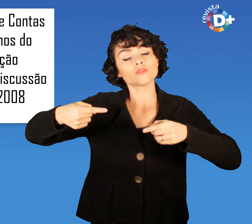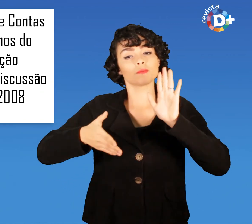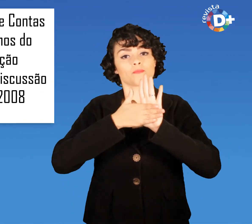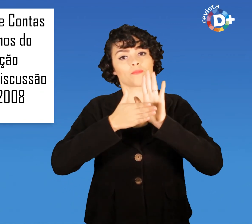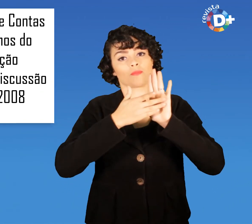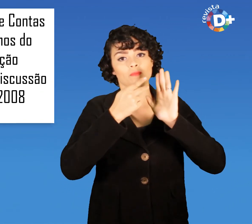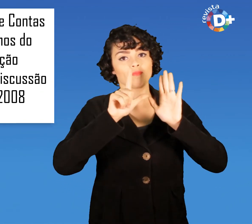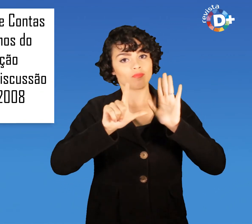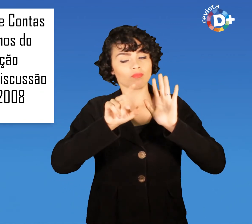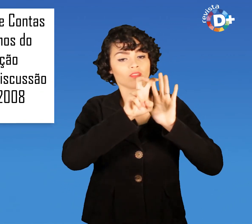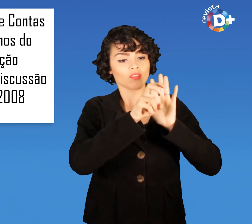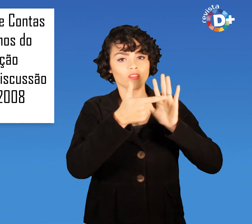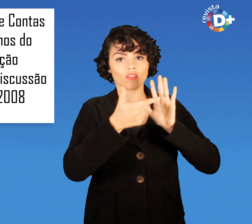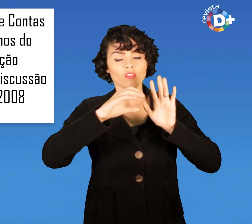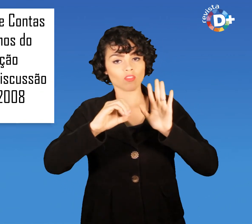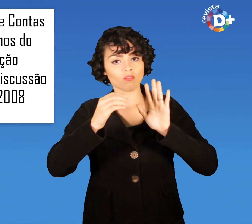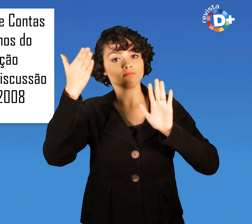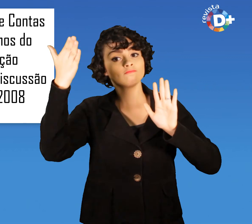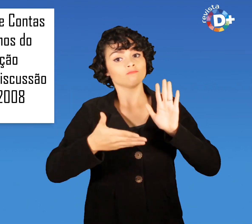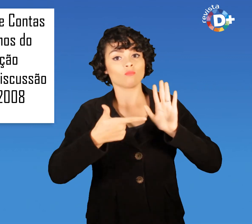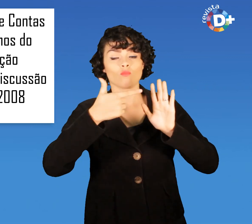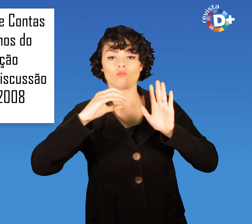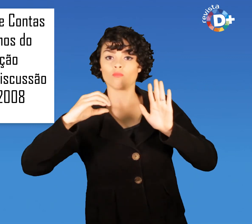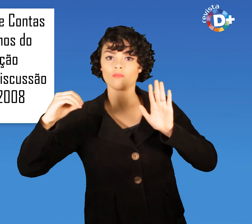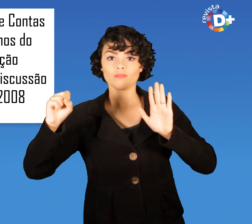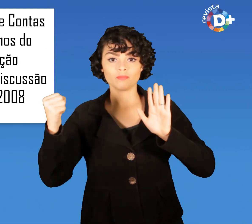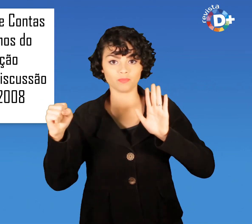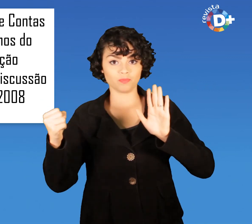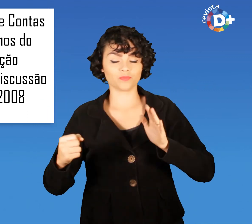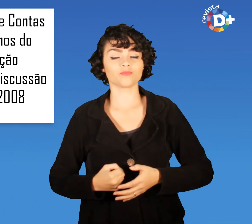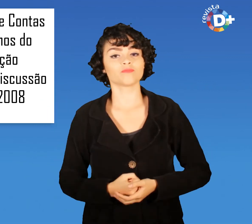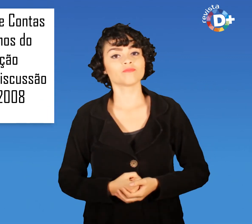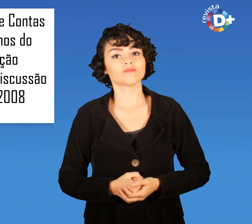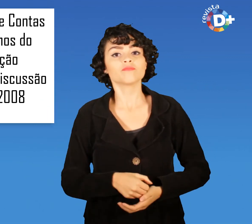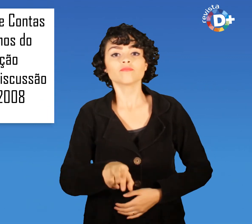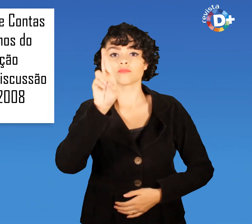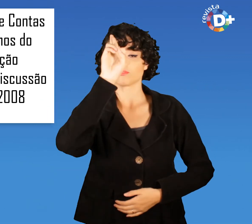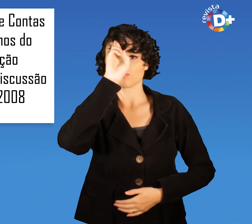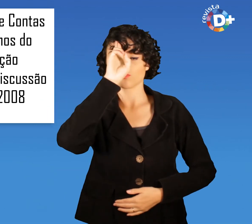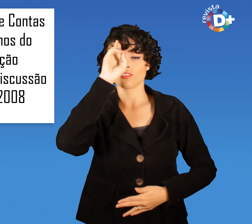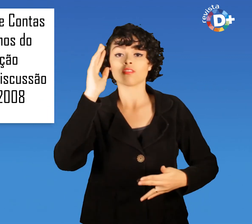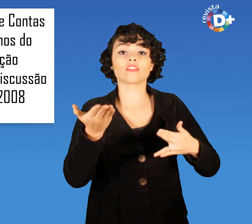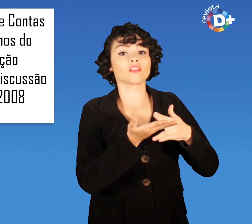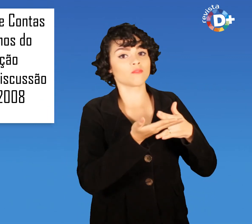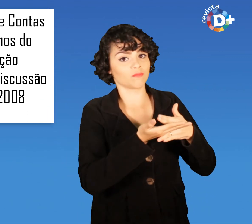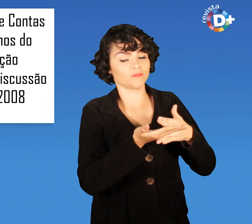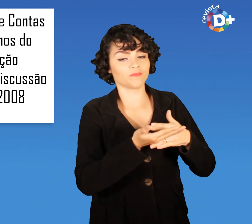520 de 2008 Meio-dia Intervalo Da